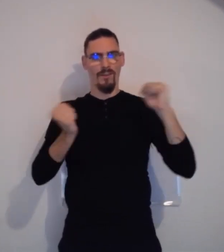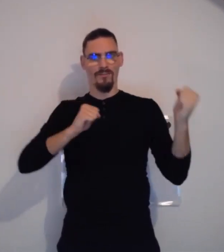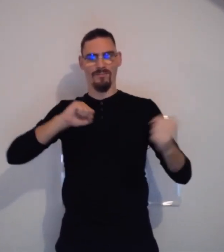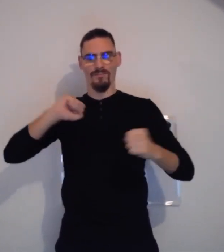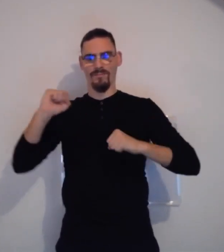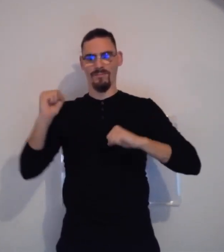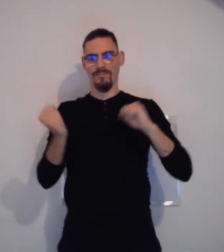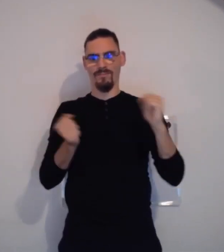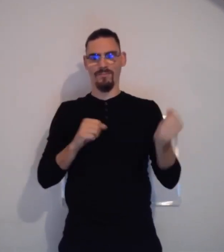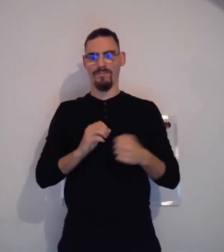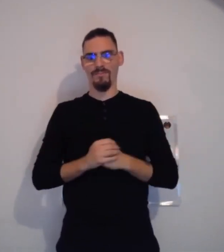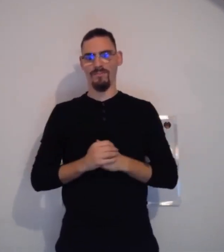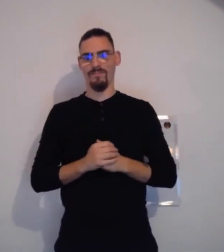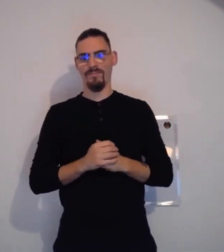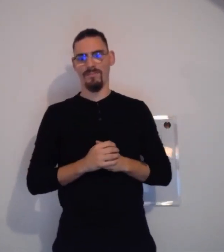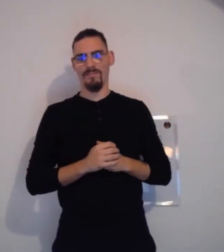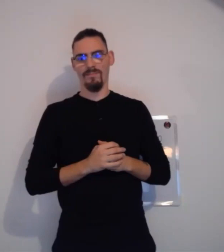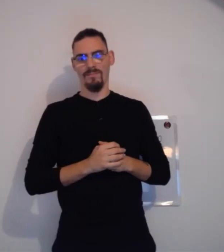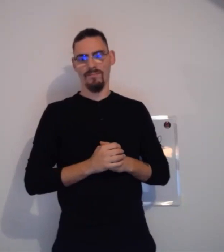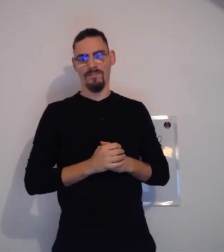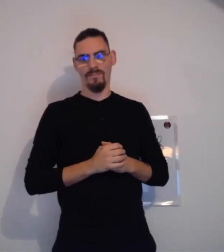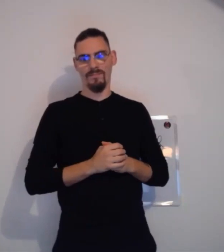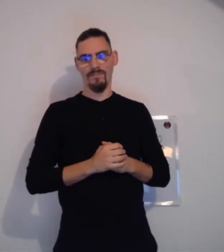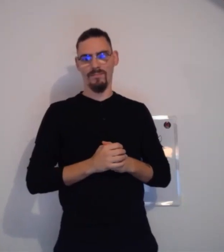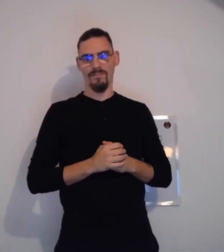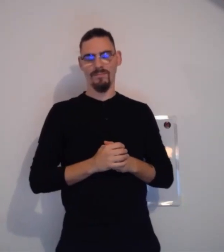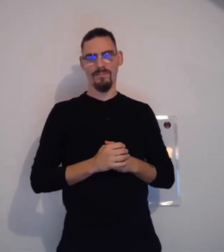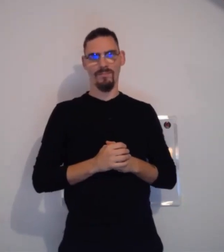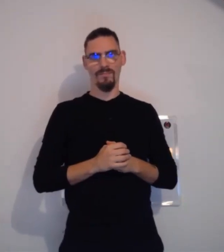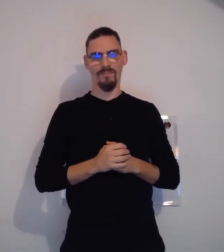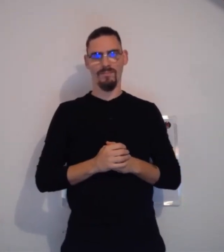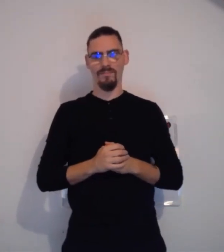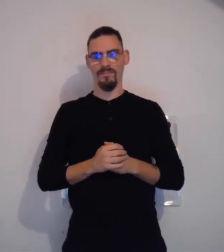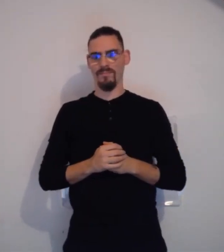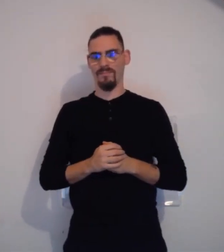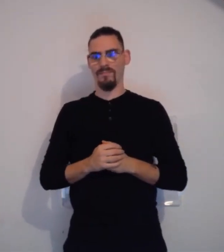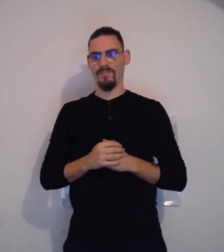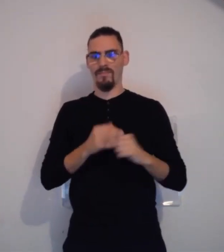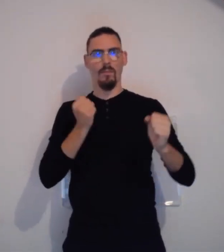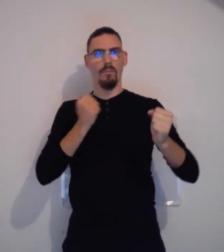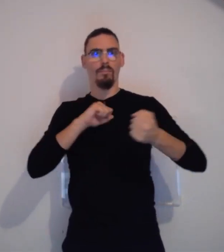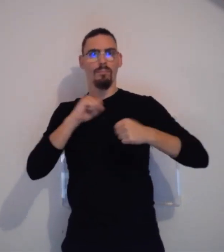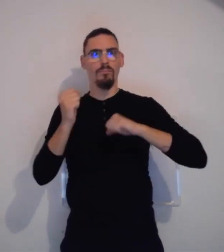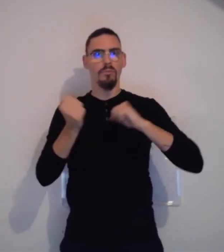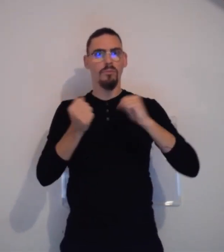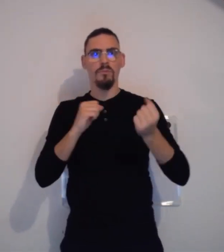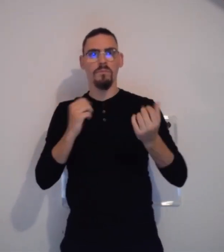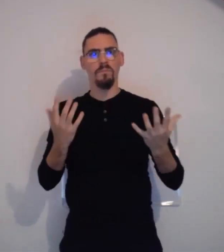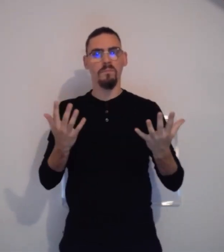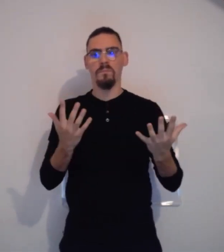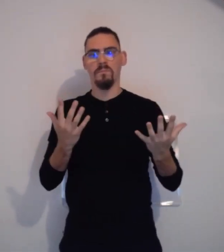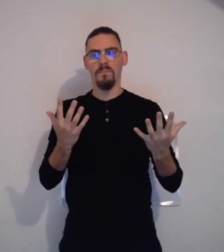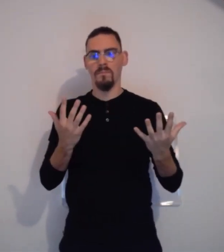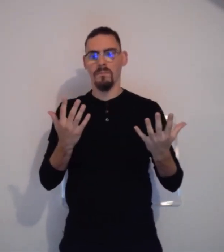En quatrième, on a également le mouvement. Le mouvement, donc, c'est,